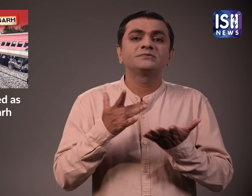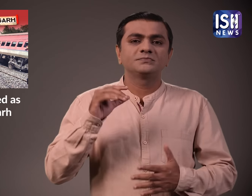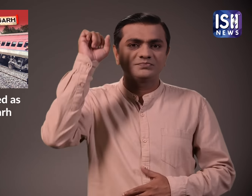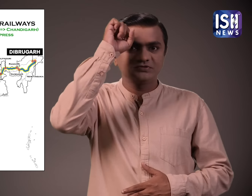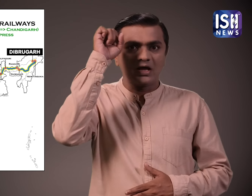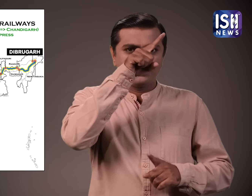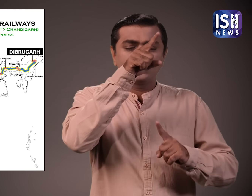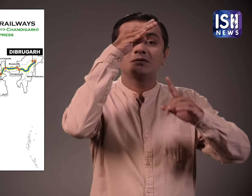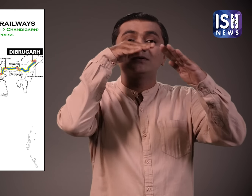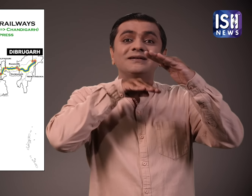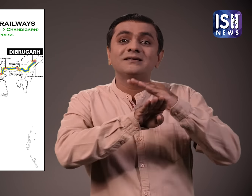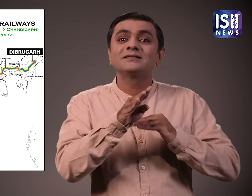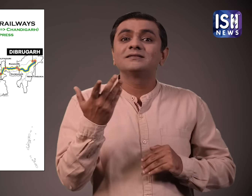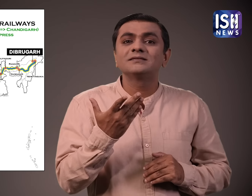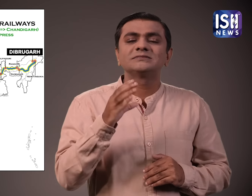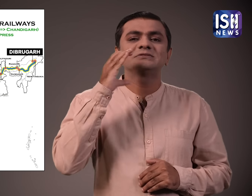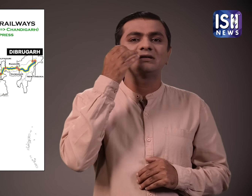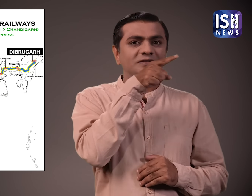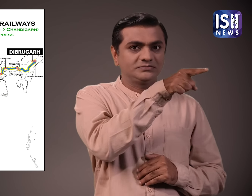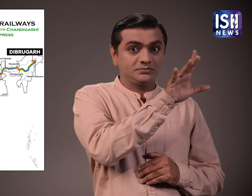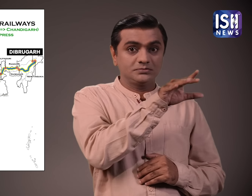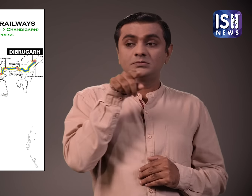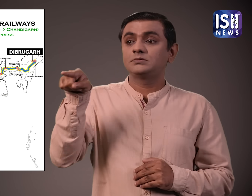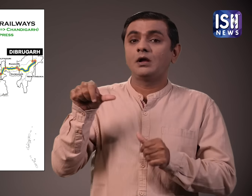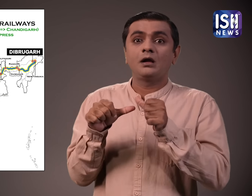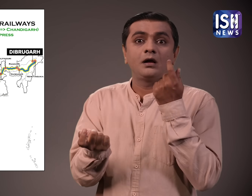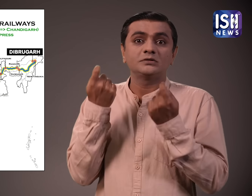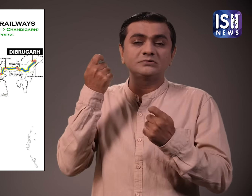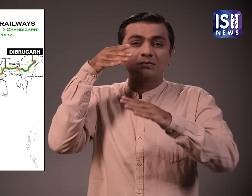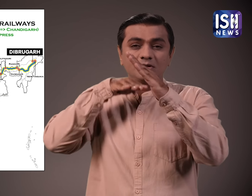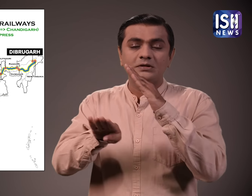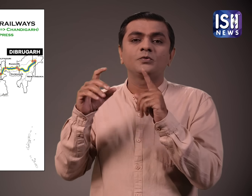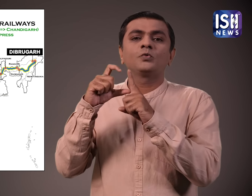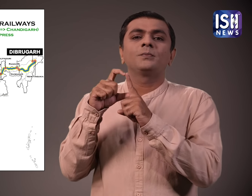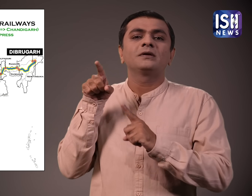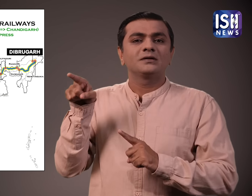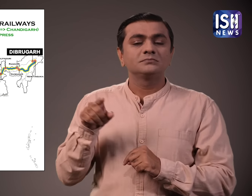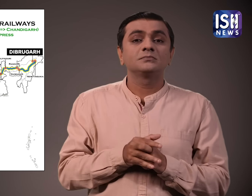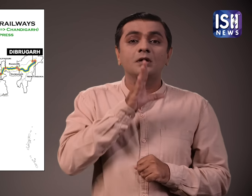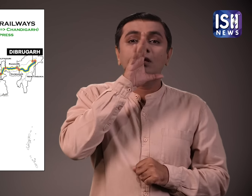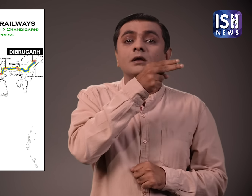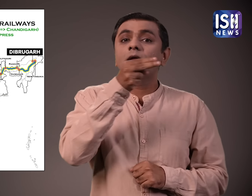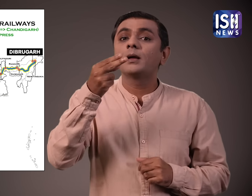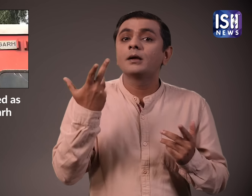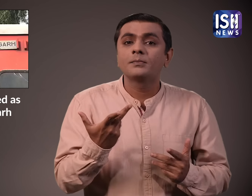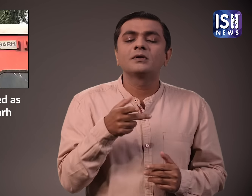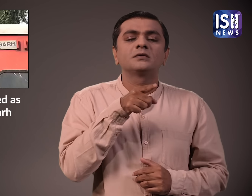पंजाब के चंदिगड से एक ट्रेन असम के दिब्रुगड जा रही थी ट्रेन का नाम चंदिगड